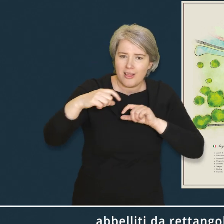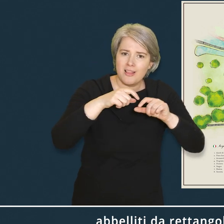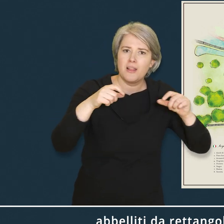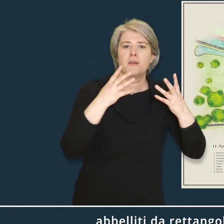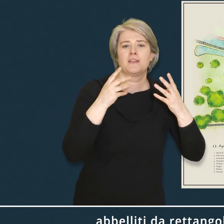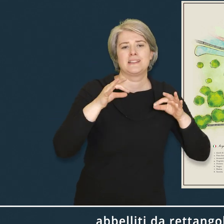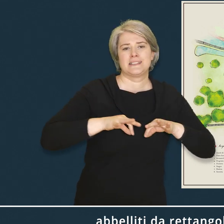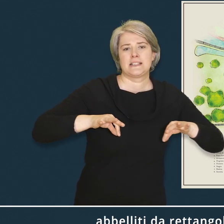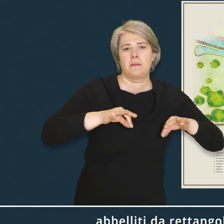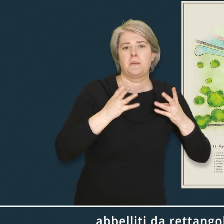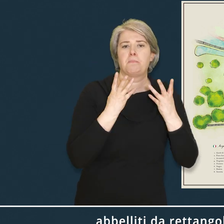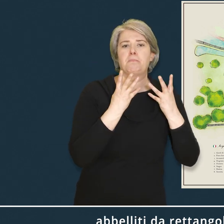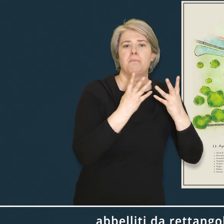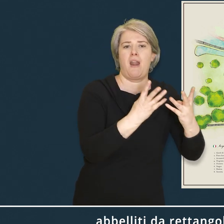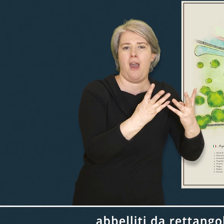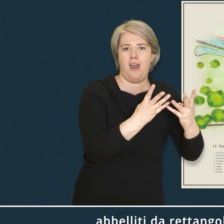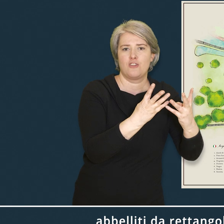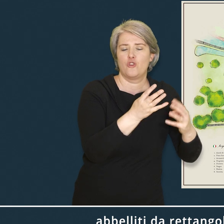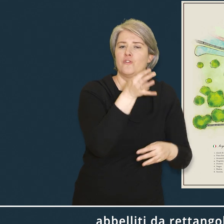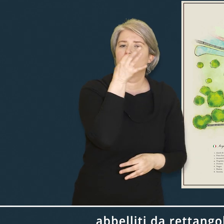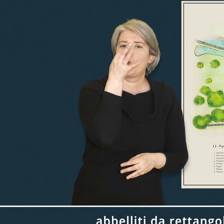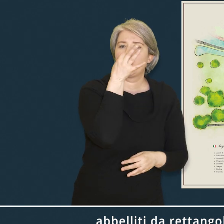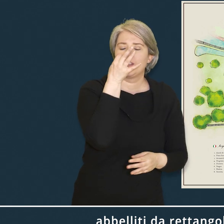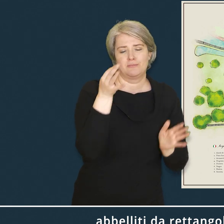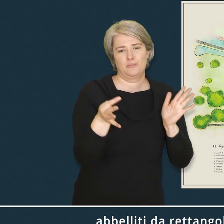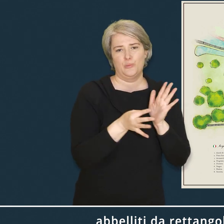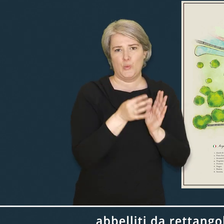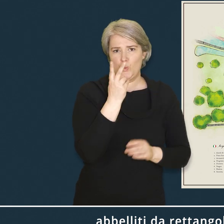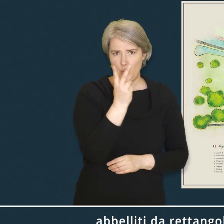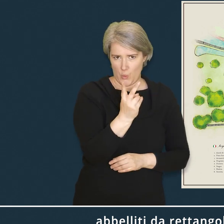seminati a prato fiorito Punto numero 2